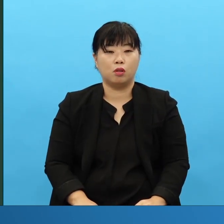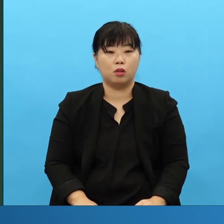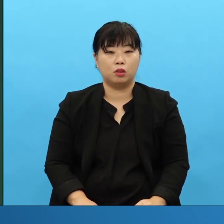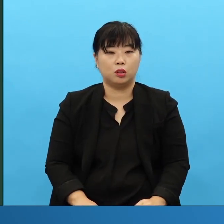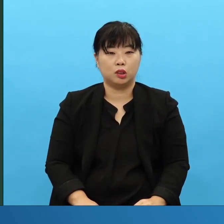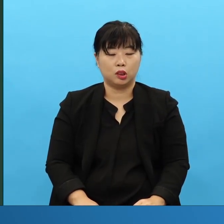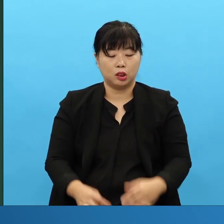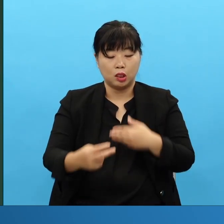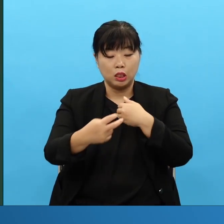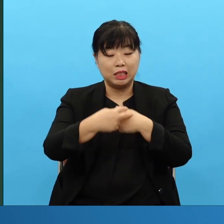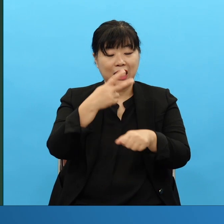병이란 말이에요